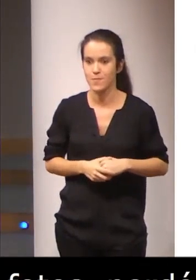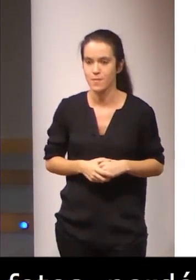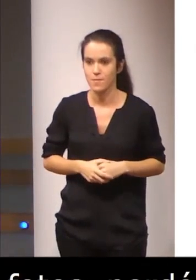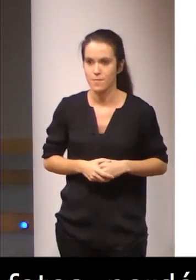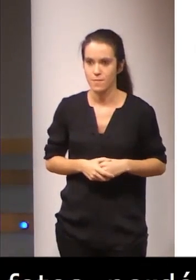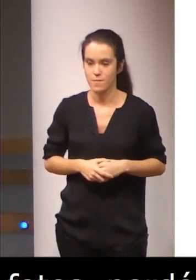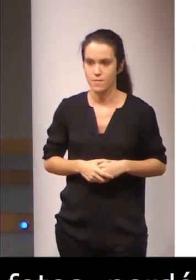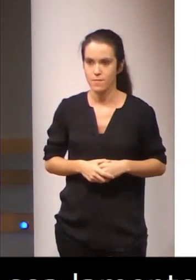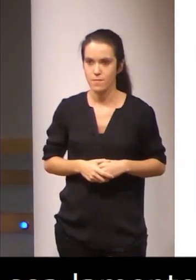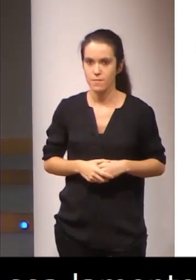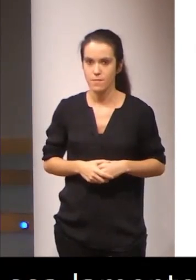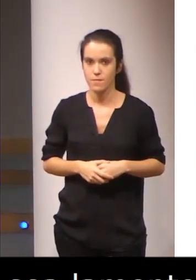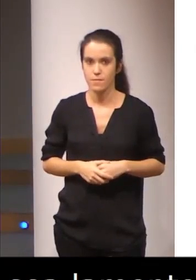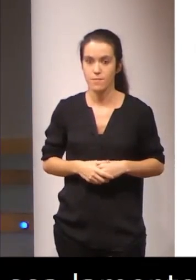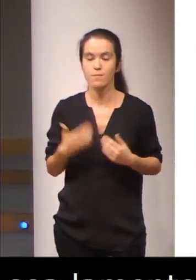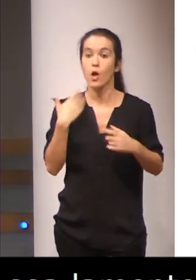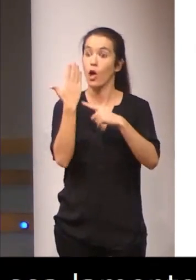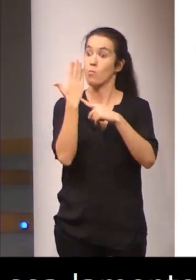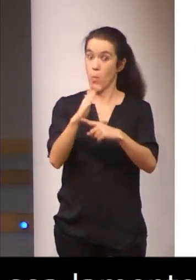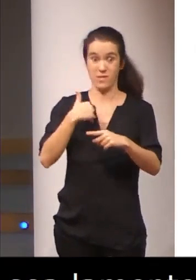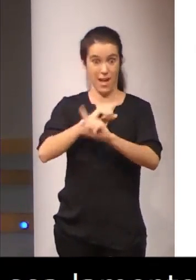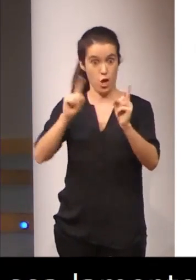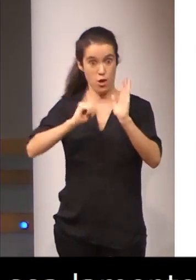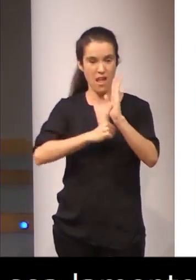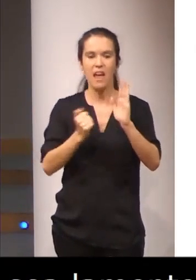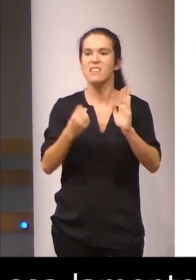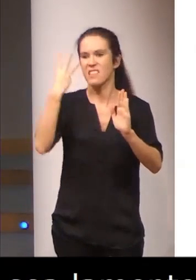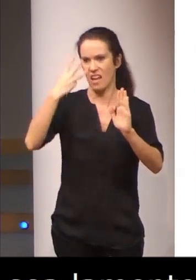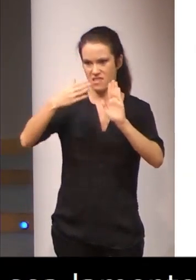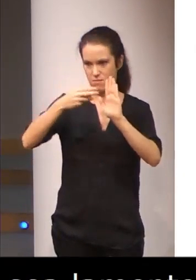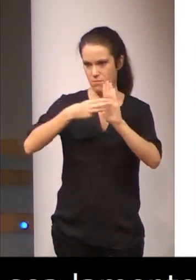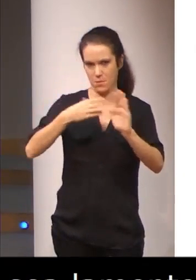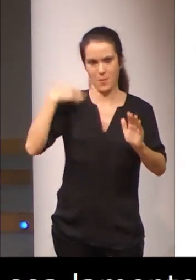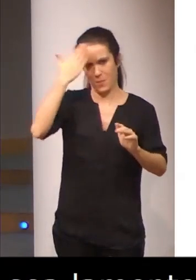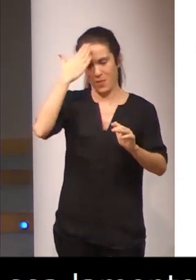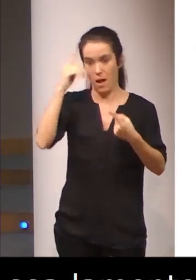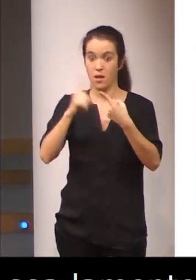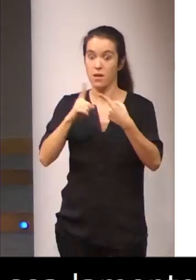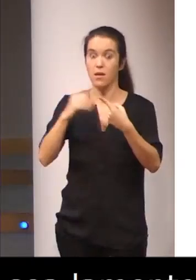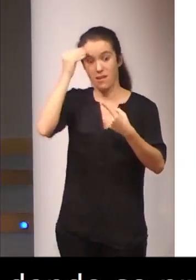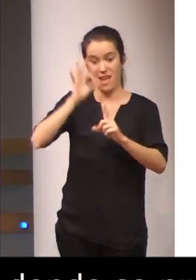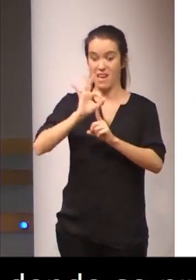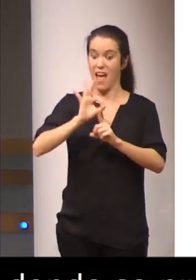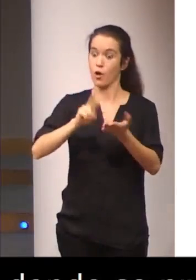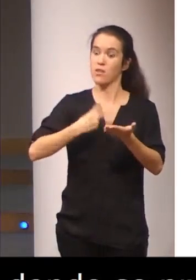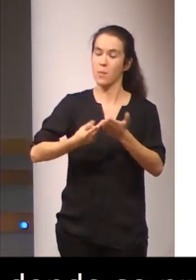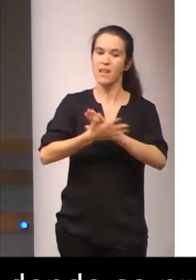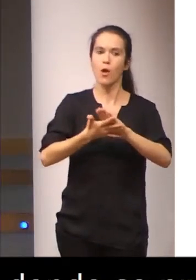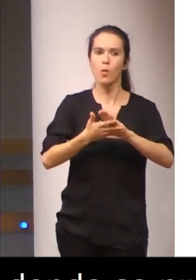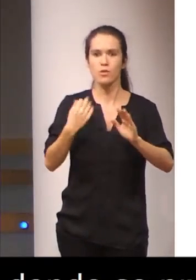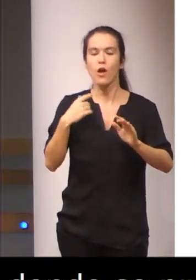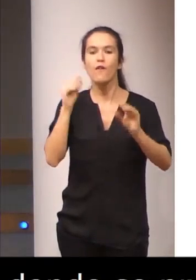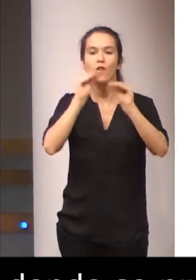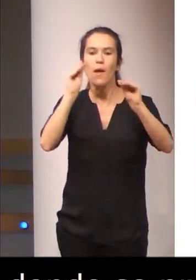dicha propuesta en la que tenía tres fundamentos básicos. Primeramente, considerar la formación de grado de interpretación del lenguas y no como formación